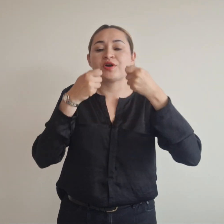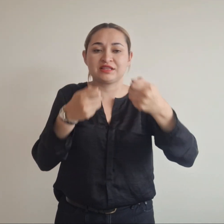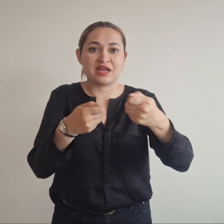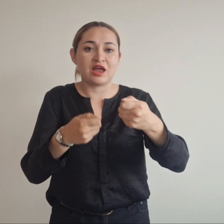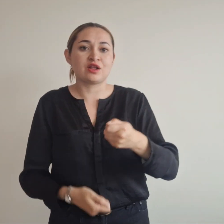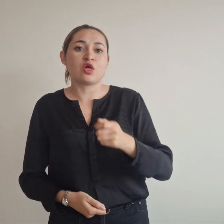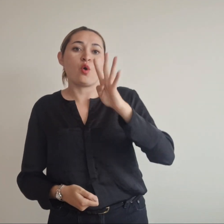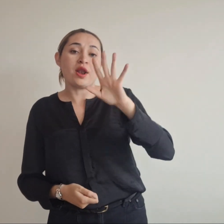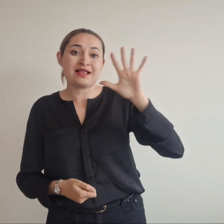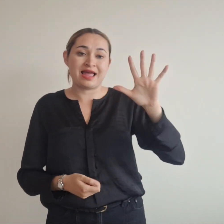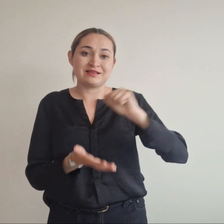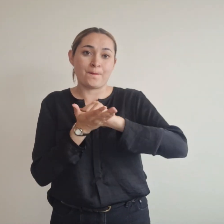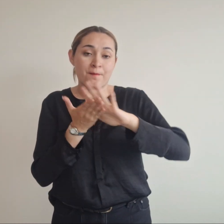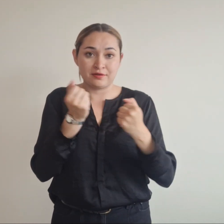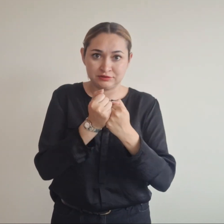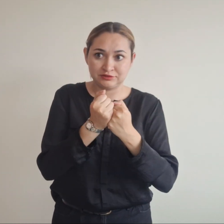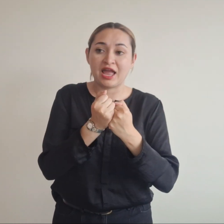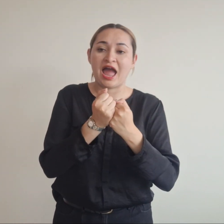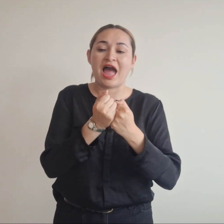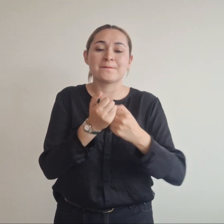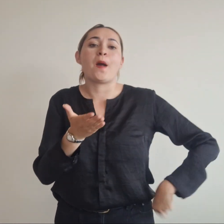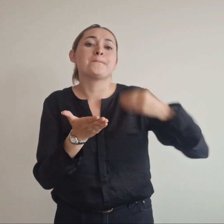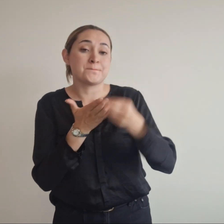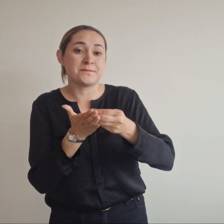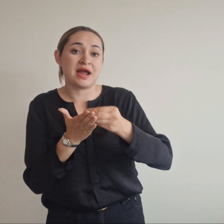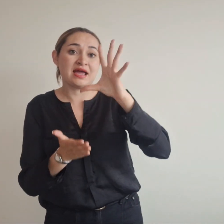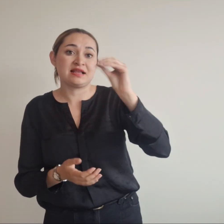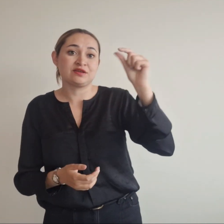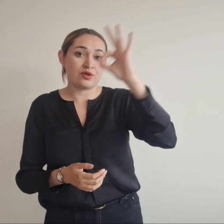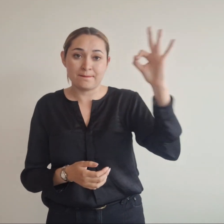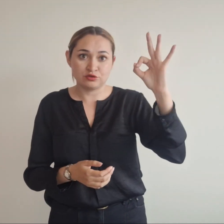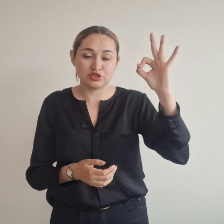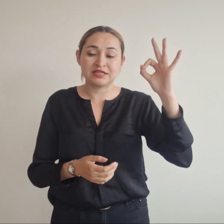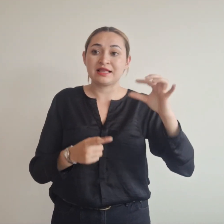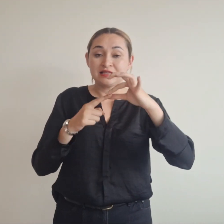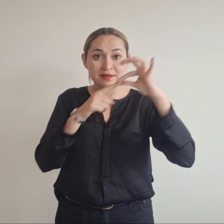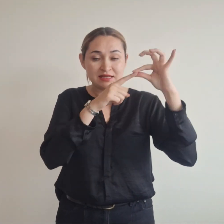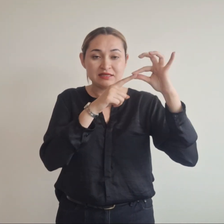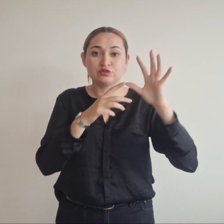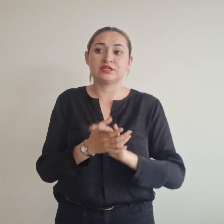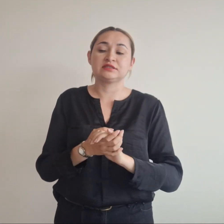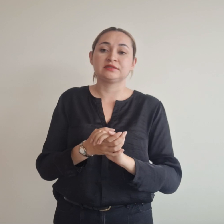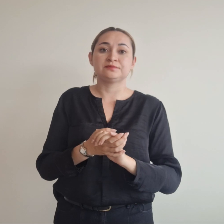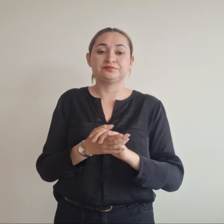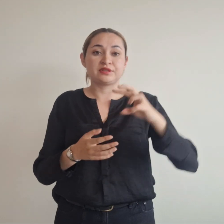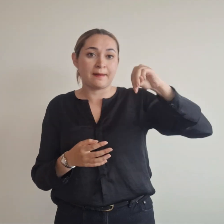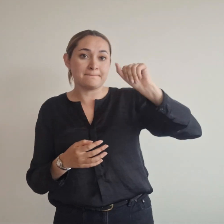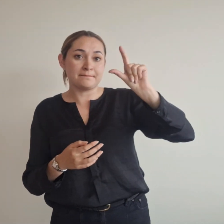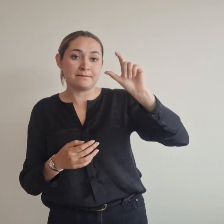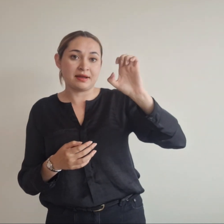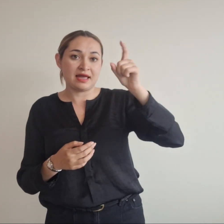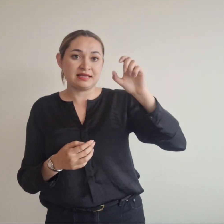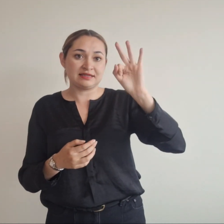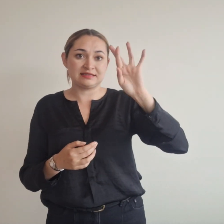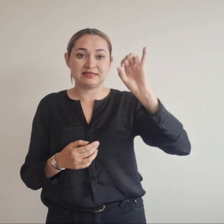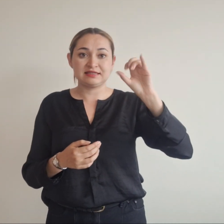becas que cubren el 50% del costo en maestrías y especializaciones. Estas becas son el resultado de una alianza